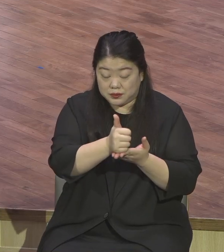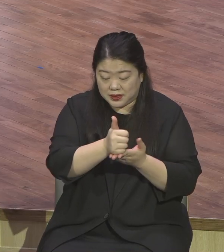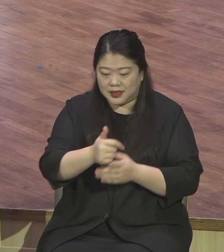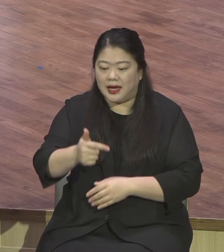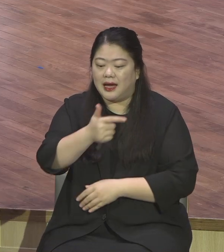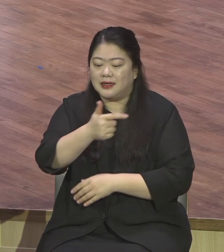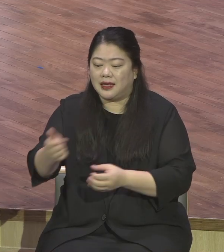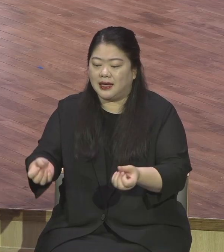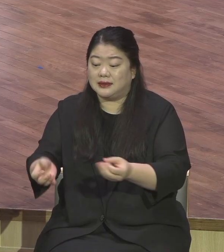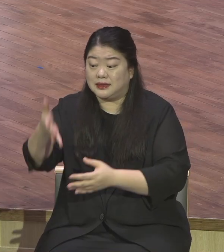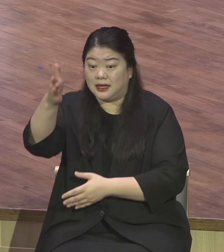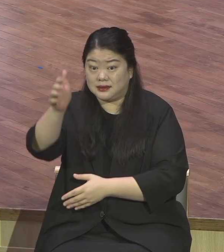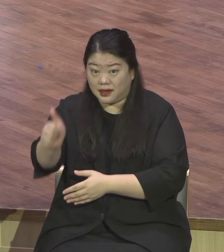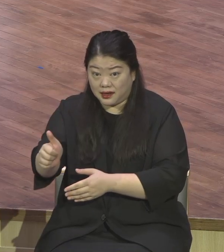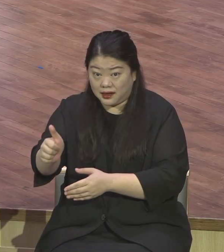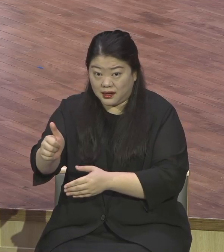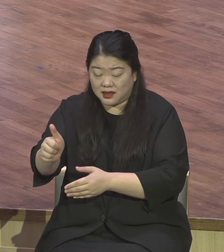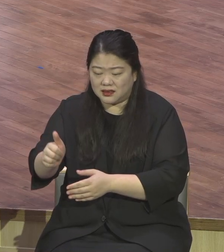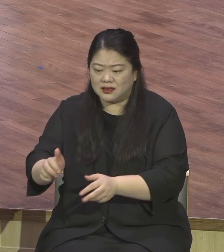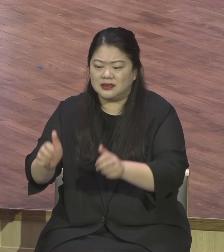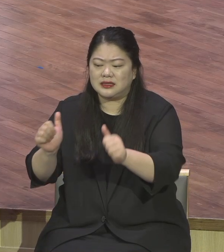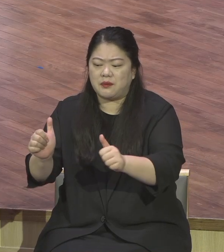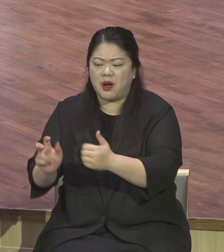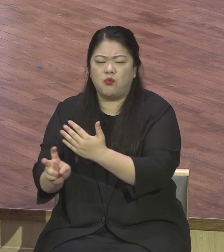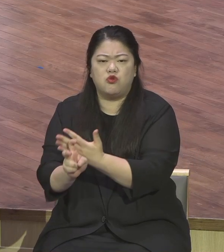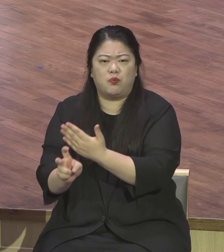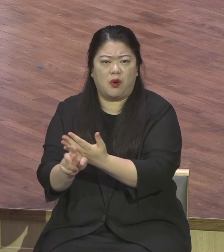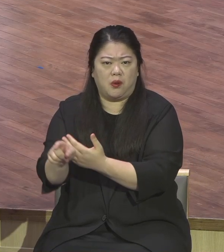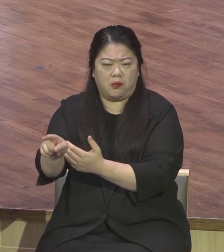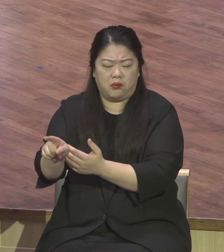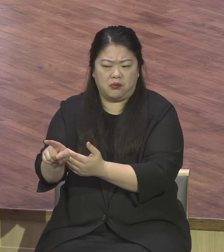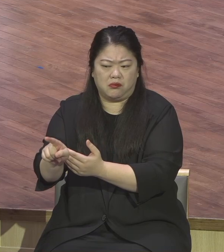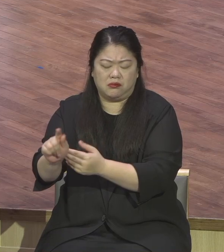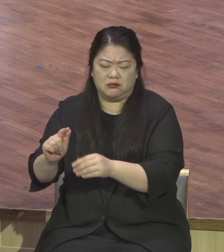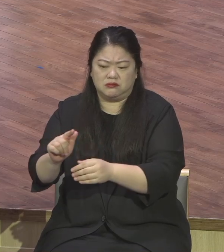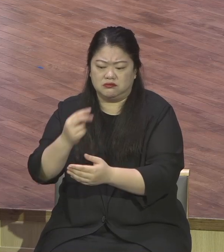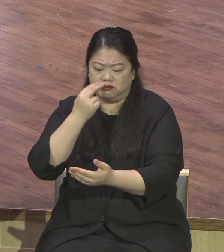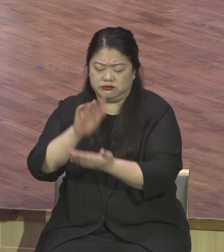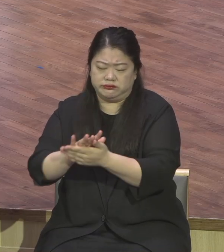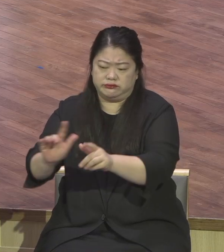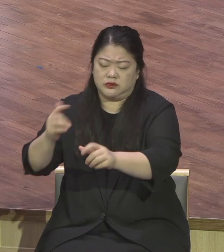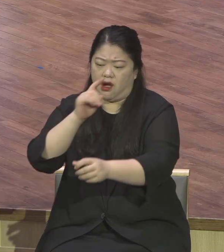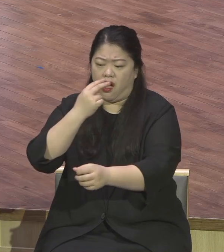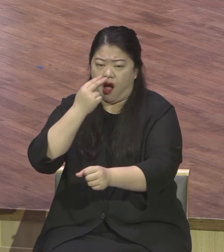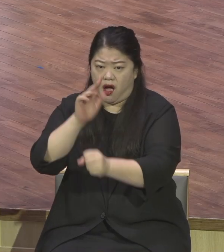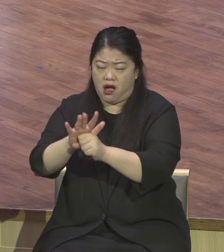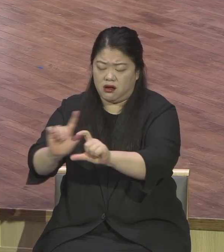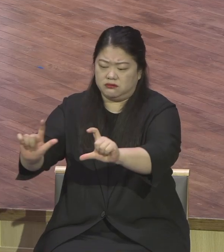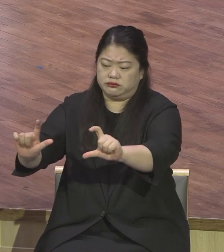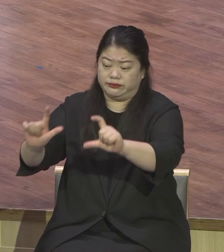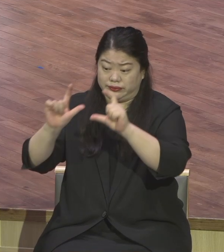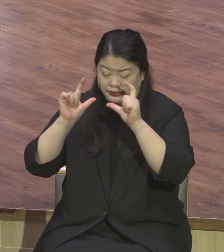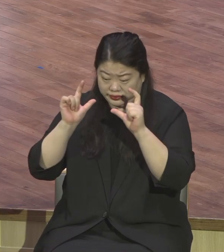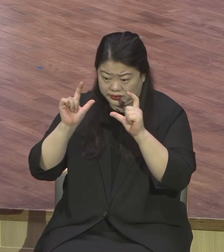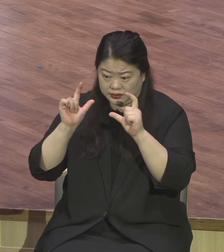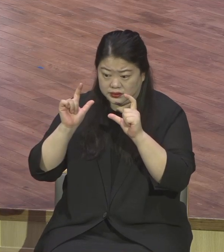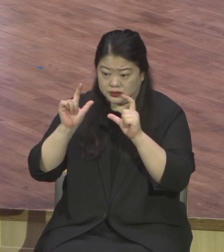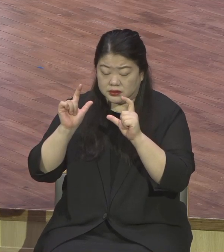재판을 그렇게 받을 그때였어요. 이제 십자가를 지시기 불과 몇